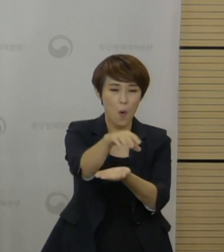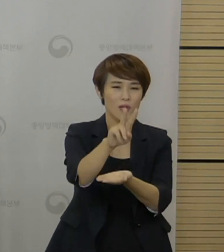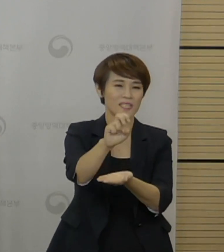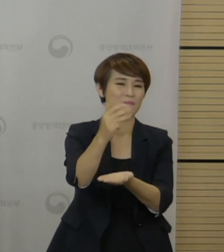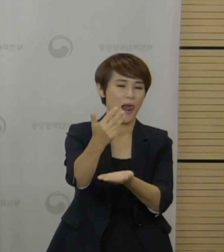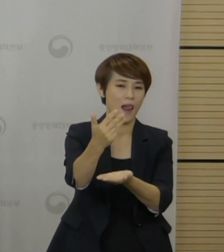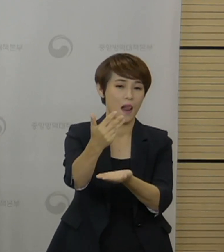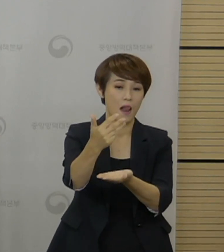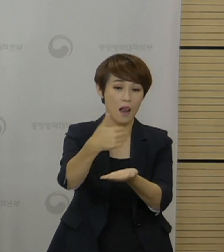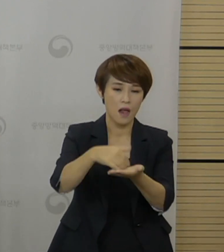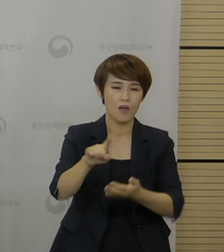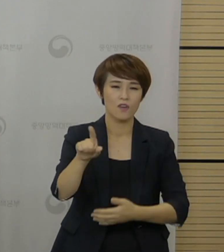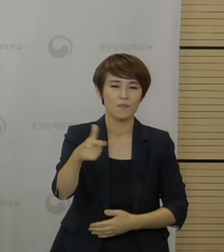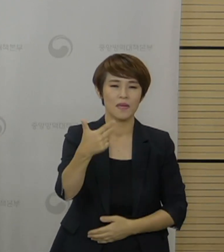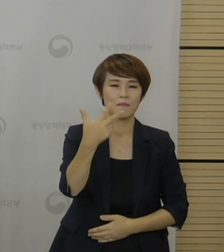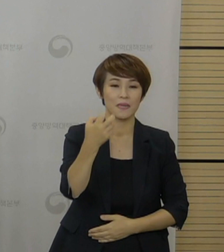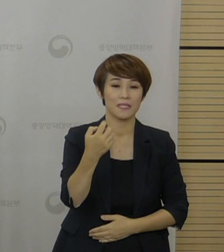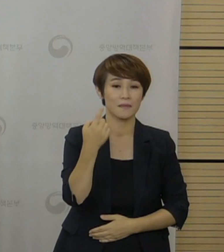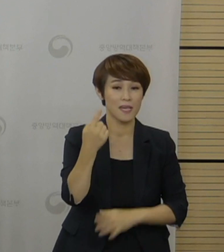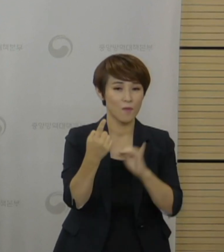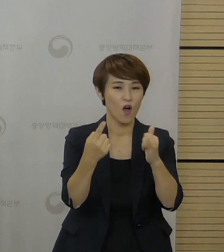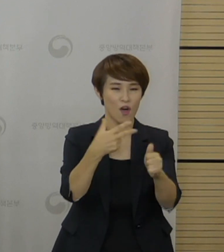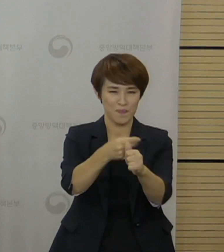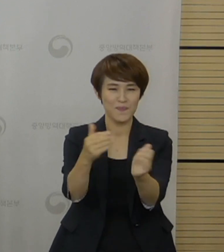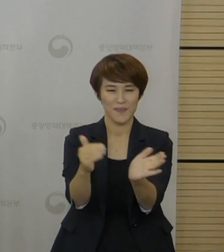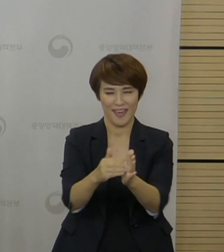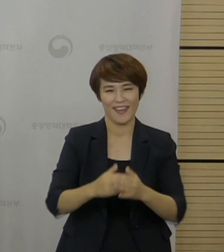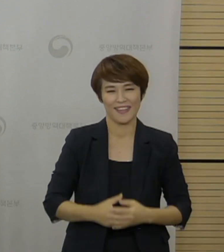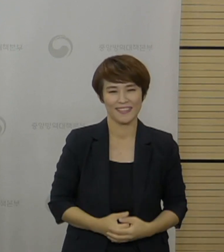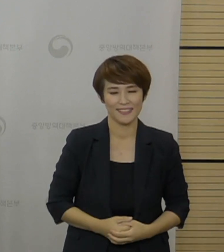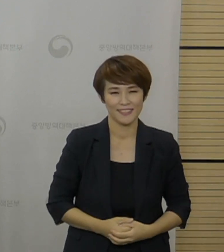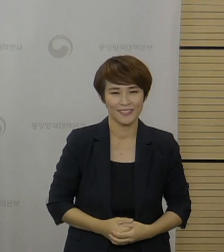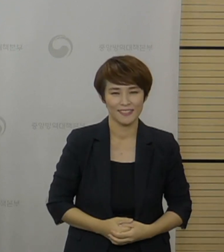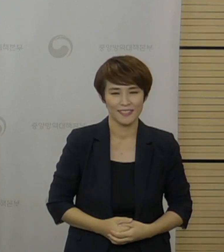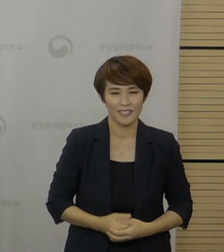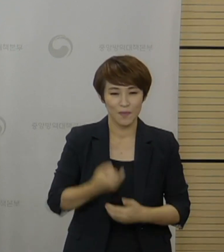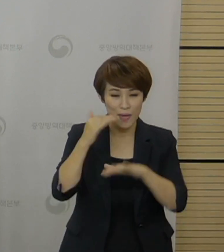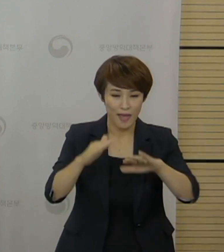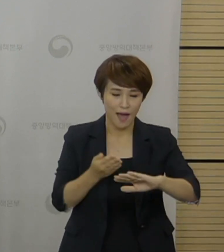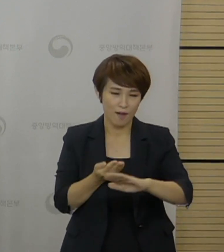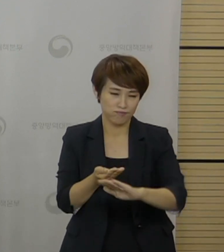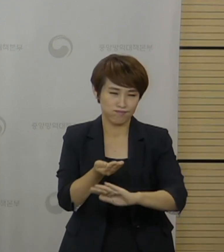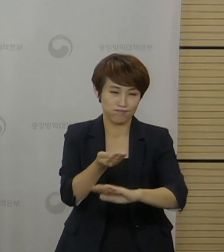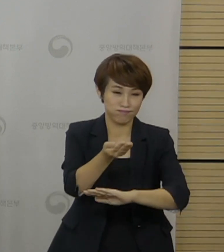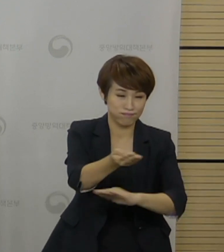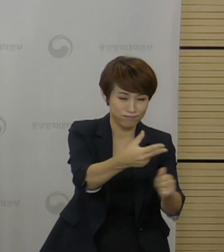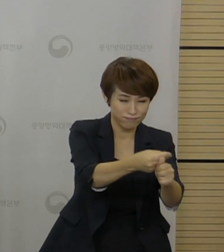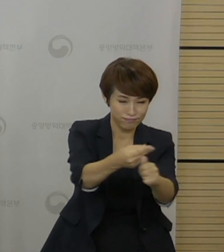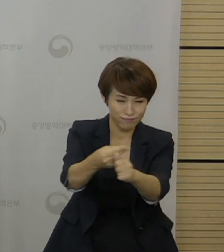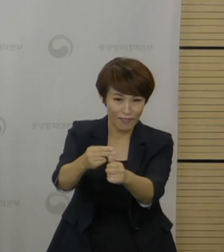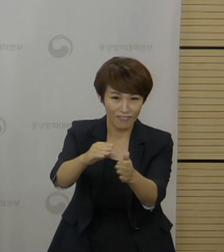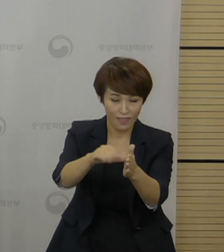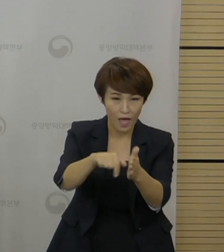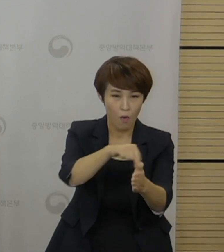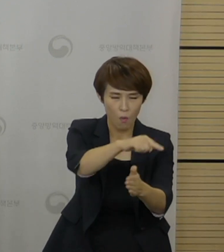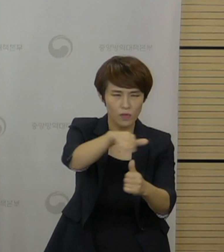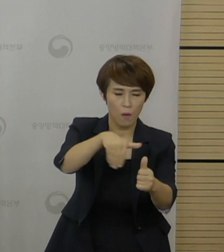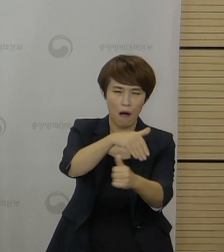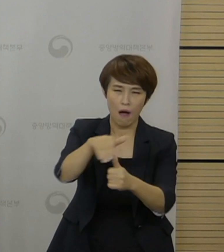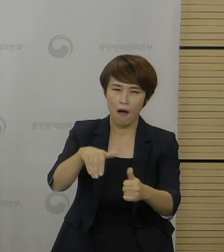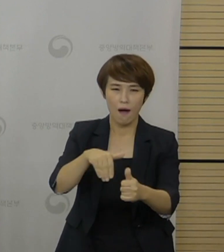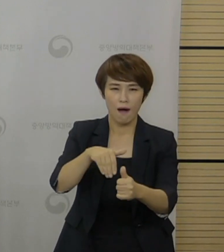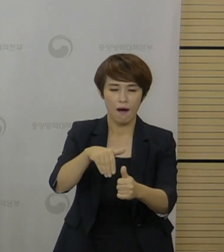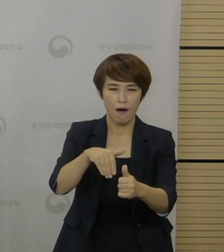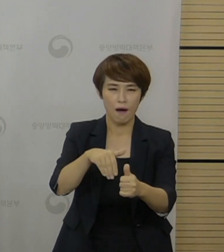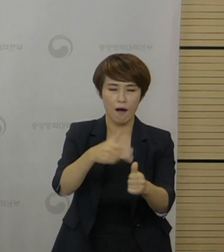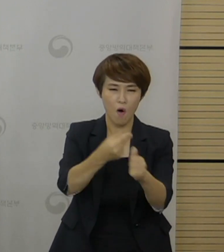681명이 접종을 완료하였습니다. 이번 해상순회 접종에는 접종 여건이 제한적인